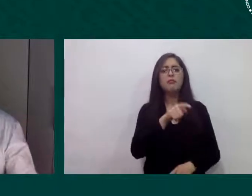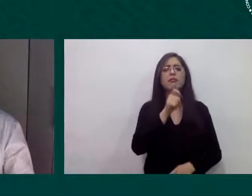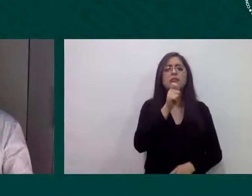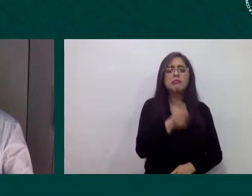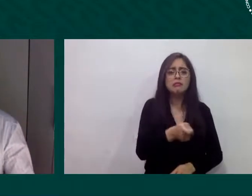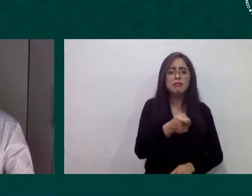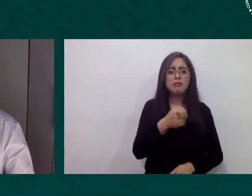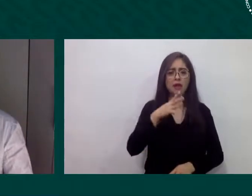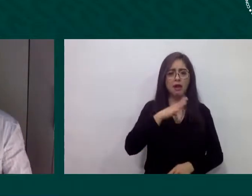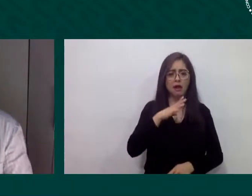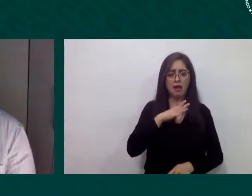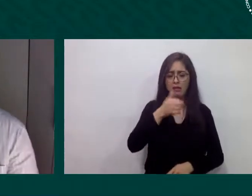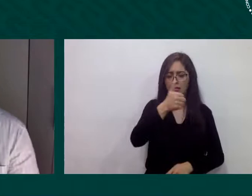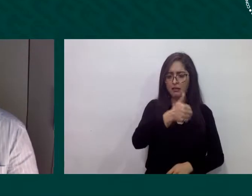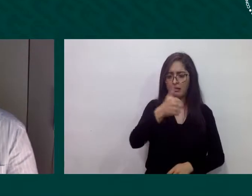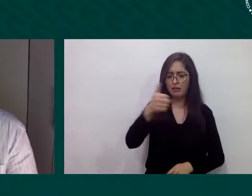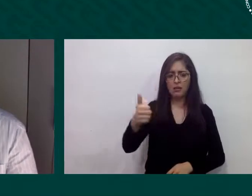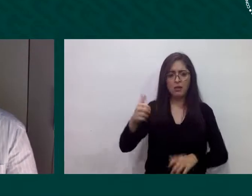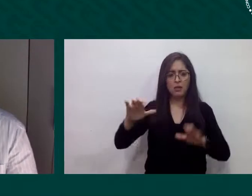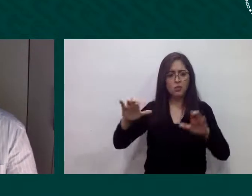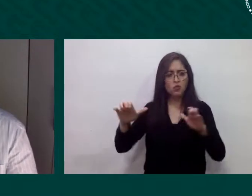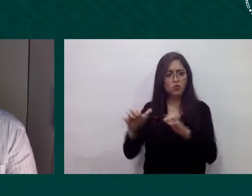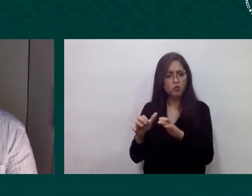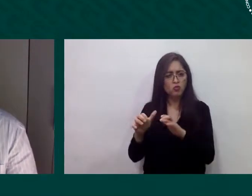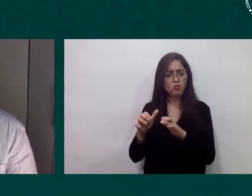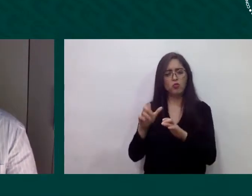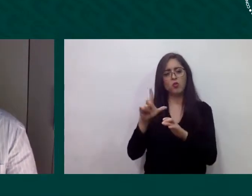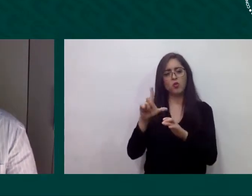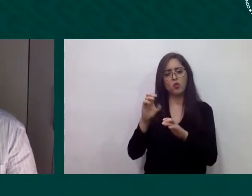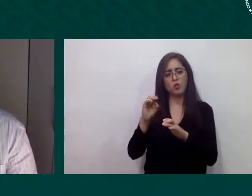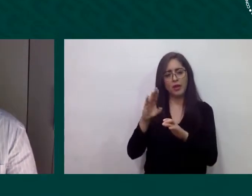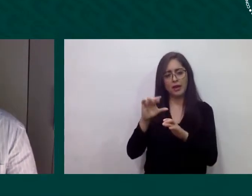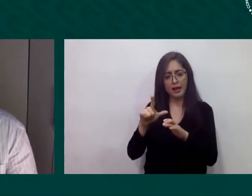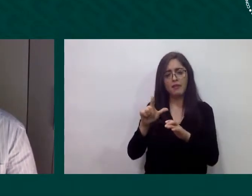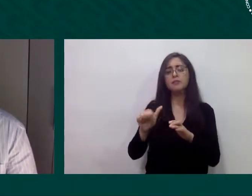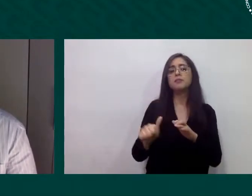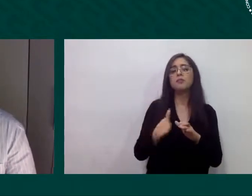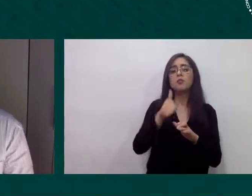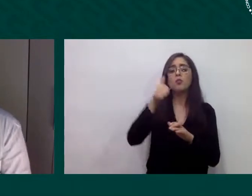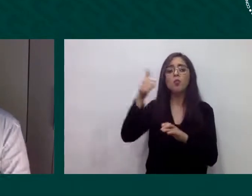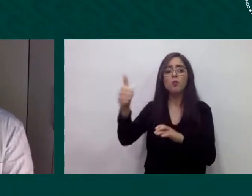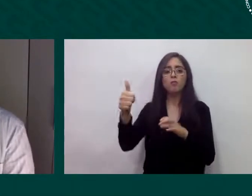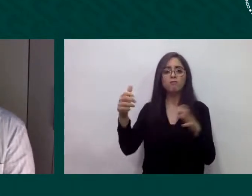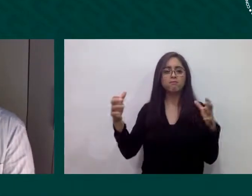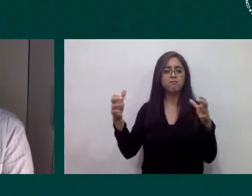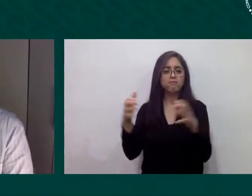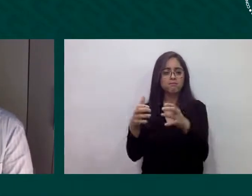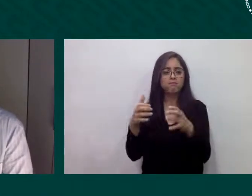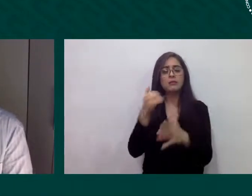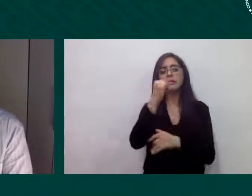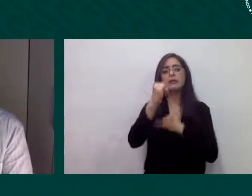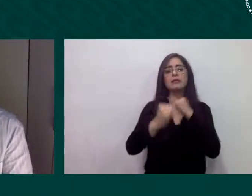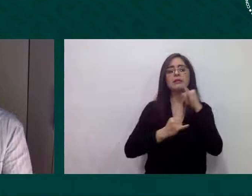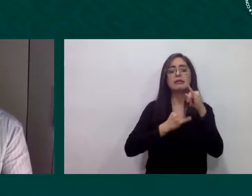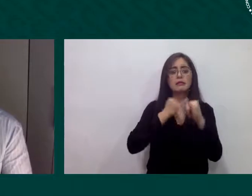tienes que hacer una acción internacional y la pandemia nos ha mostrado que